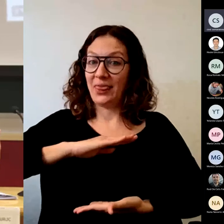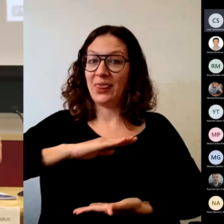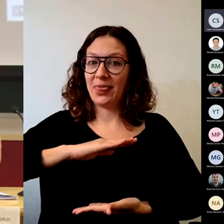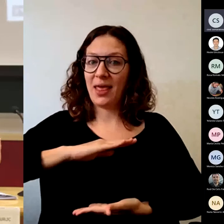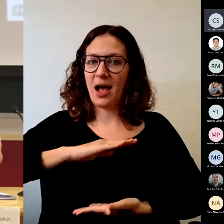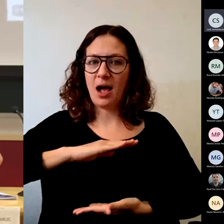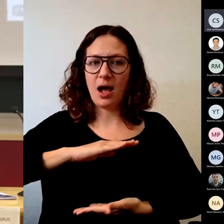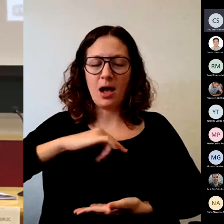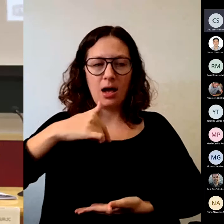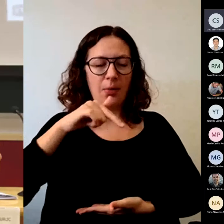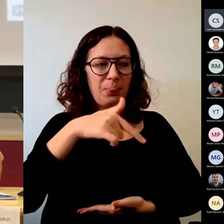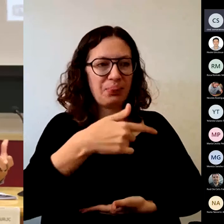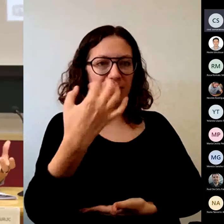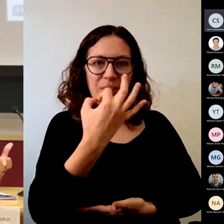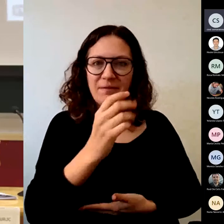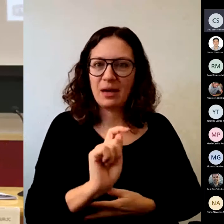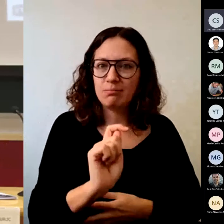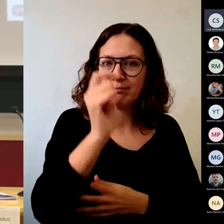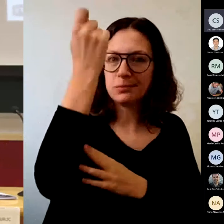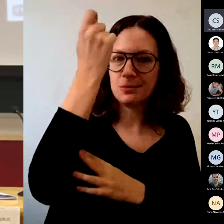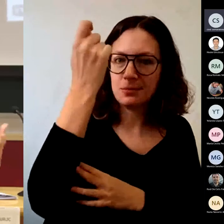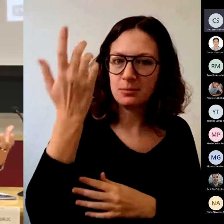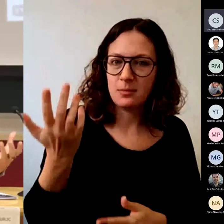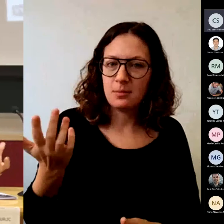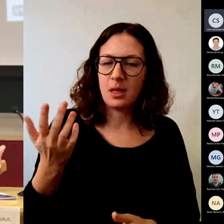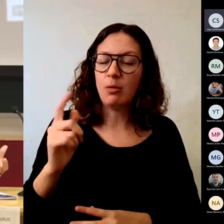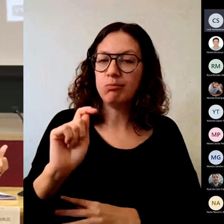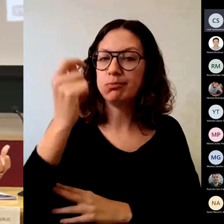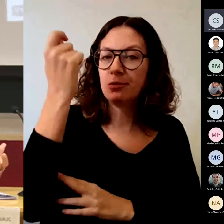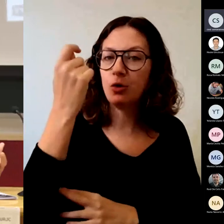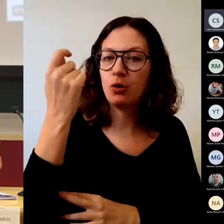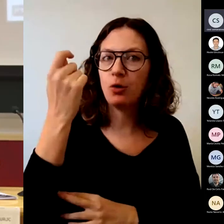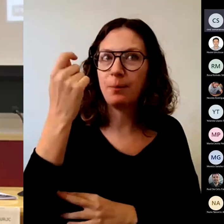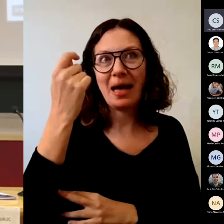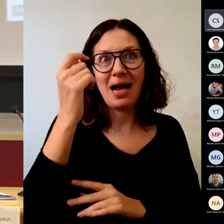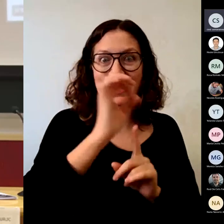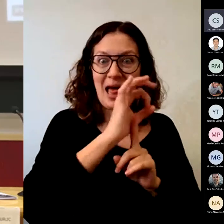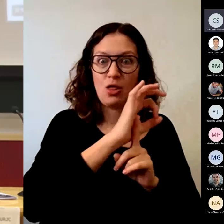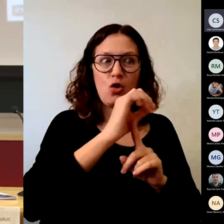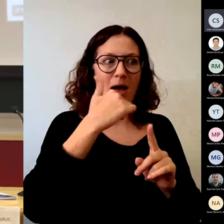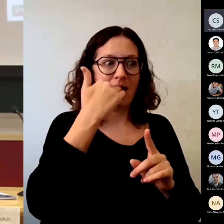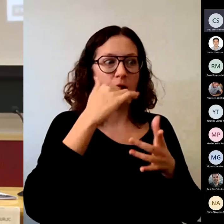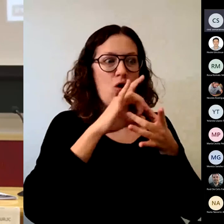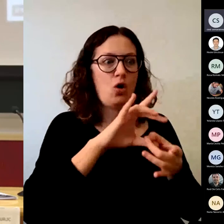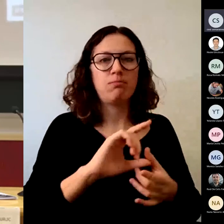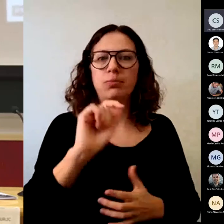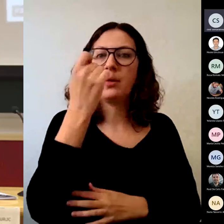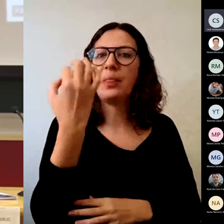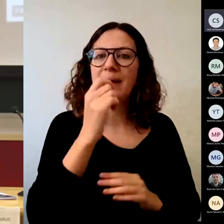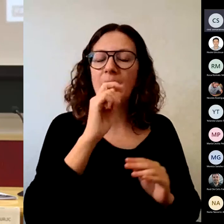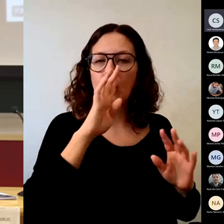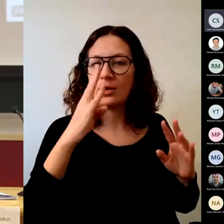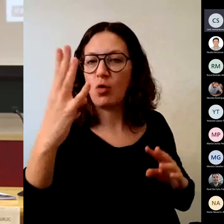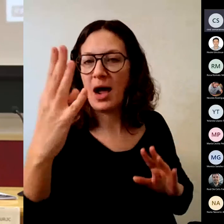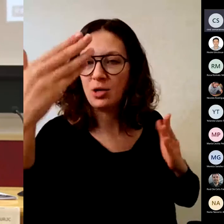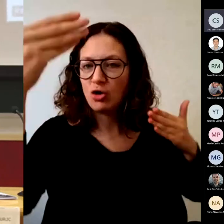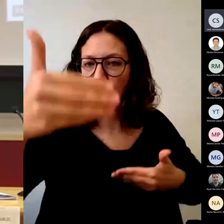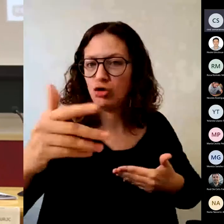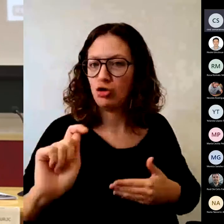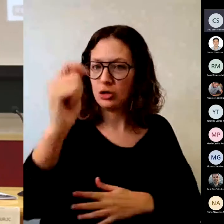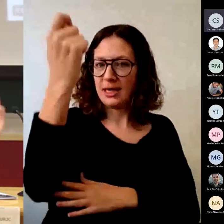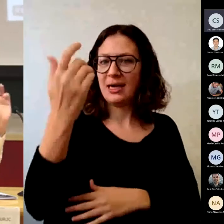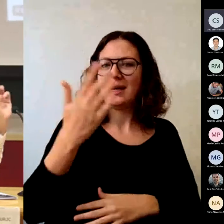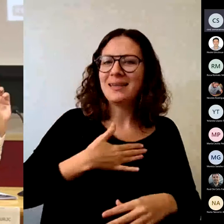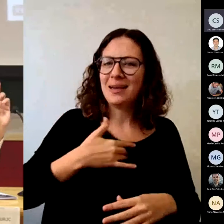por todas las asignaturas y a lo largo de los cuatro años de estado por ejemplo entonces tiene que haber una labor de coordinación importante